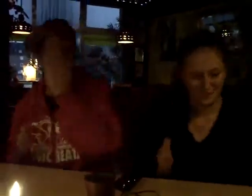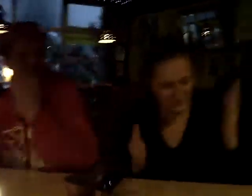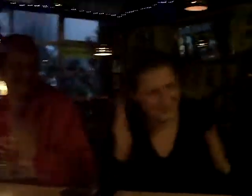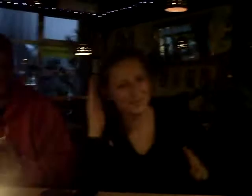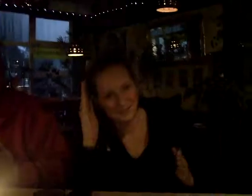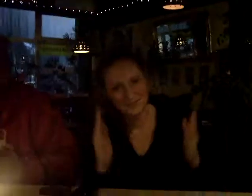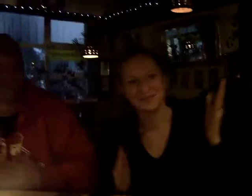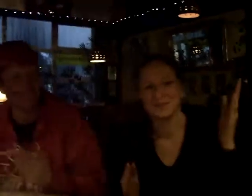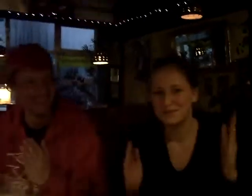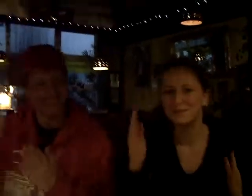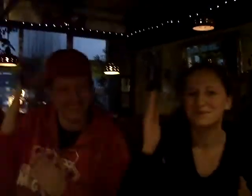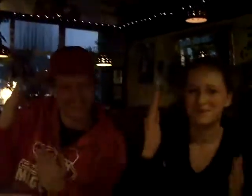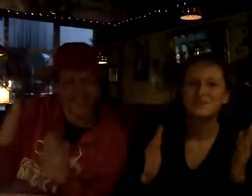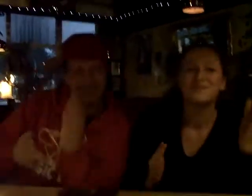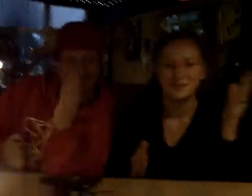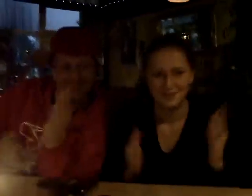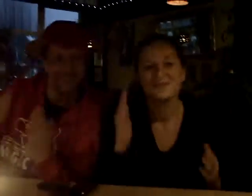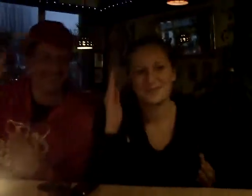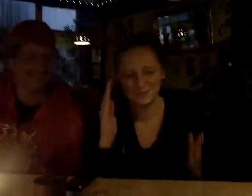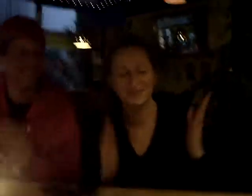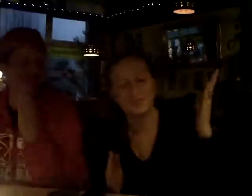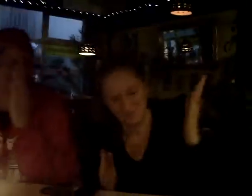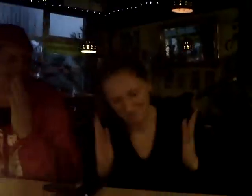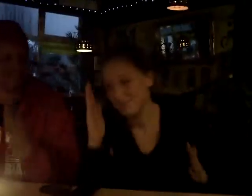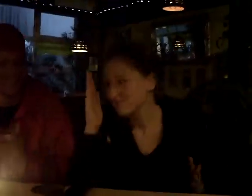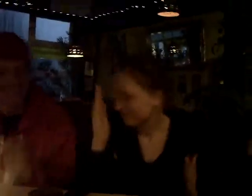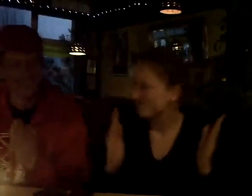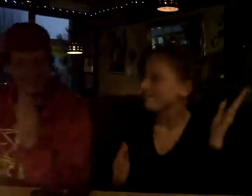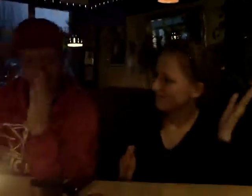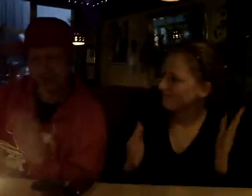Die hören Run DMC. So'n komischen Elektromax.